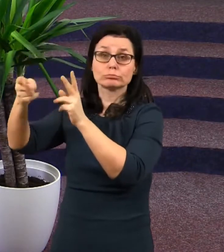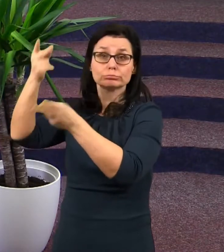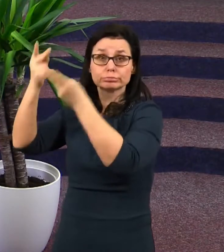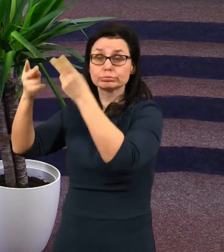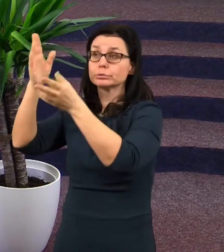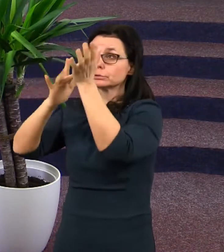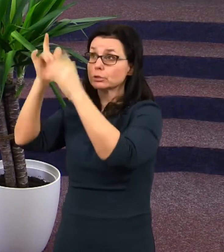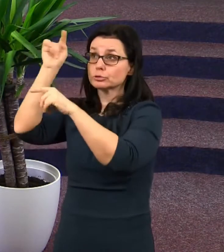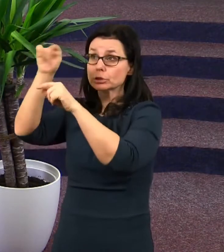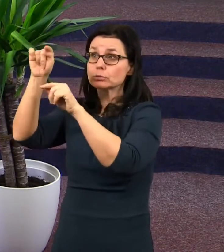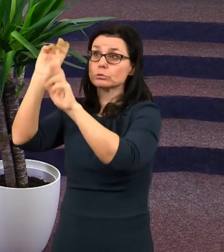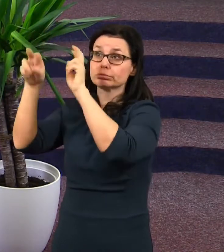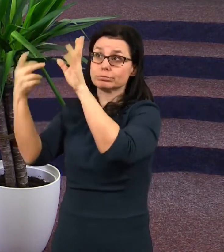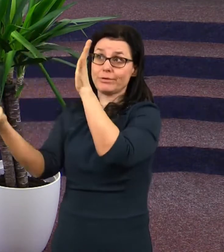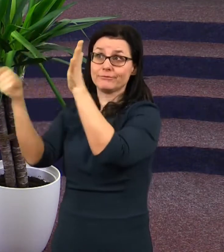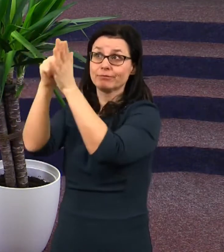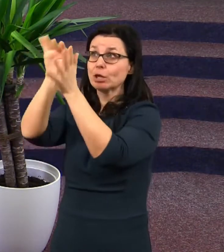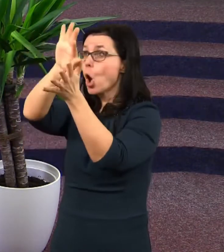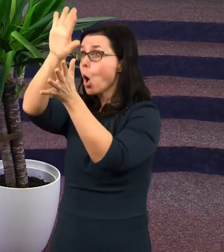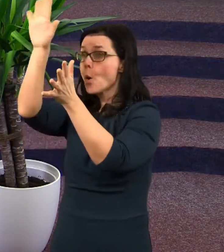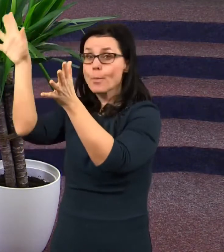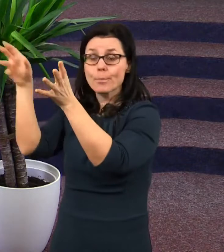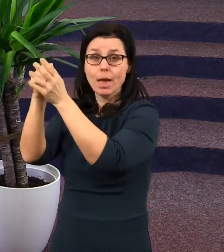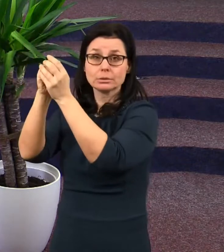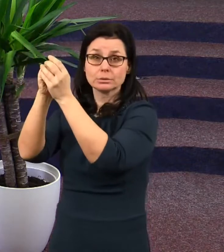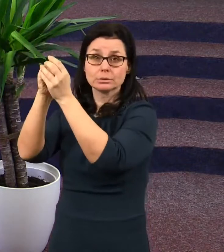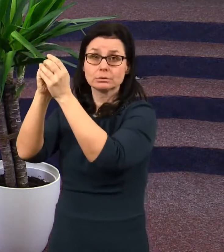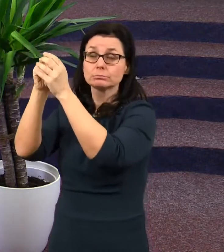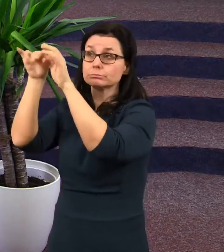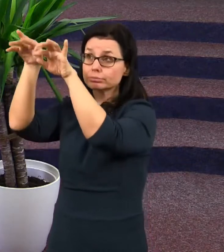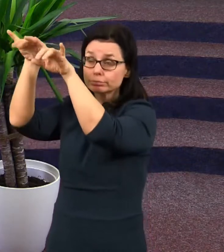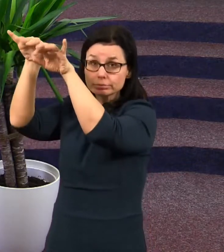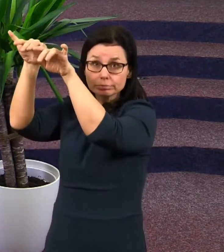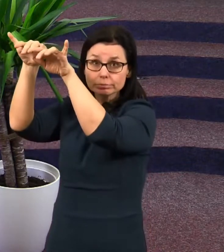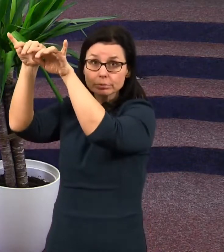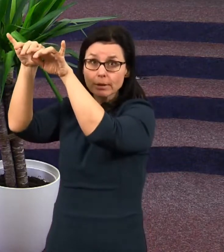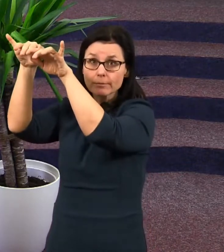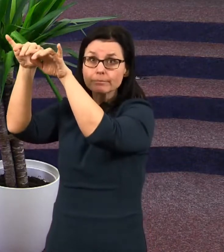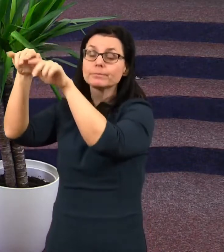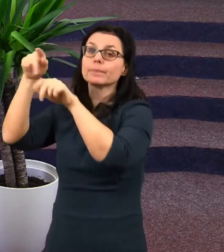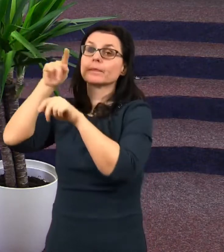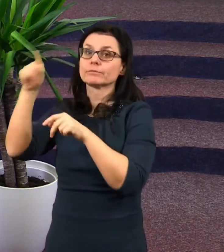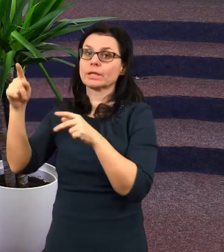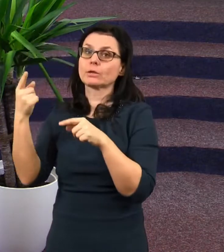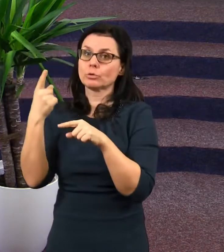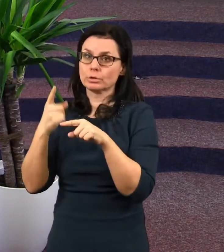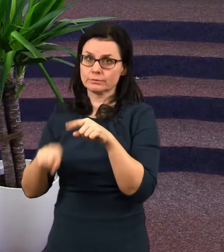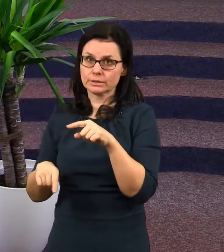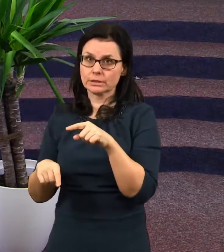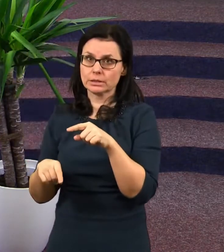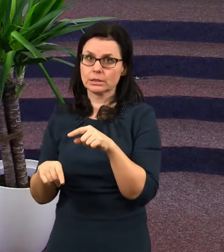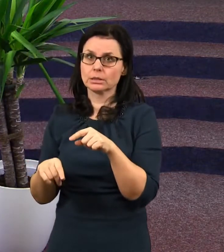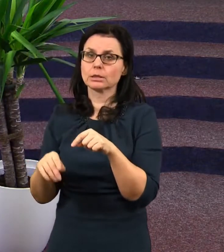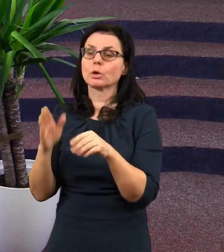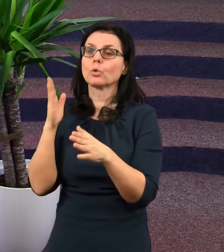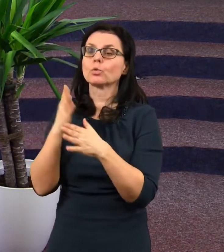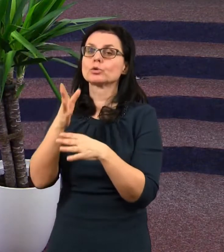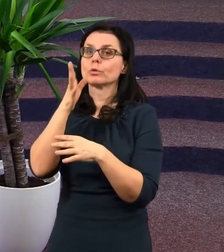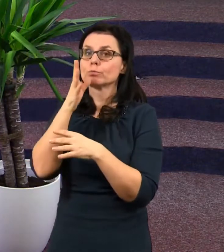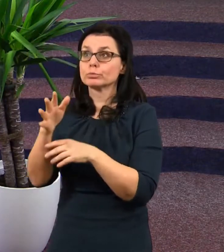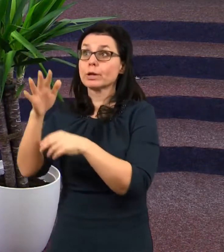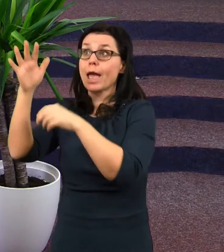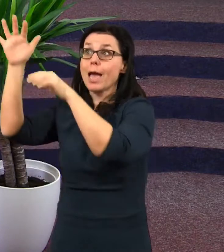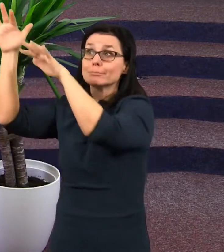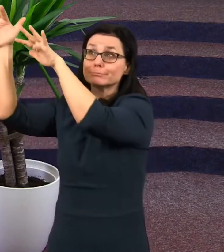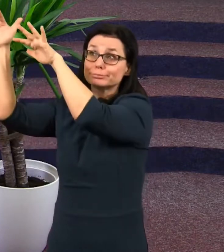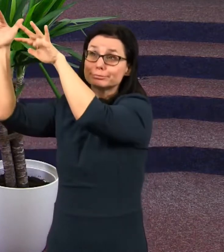Ježíš Kristus, vykoupení a v této chvíli dochází k tomu druhému zkříšení.